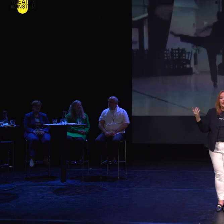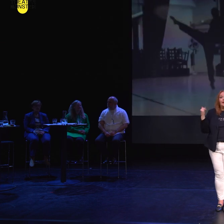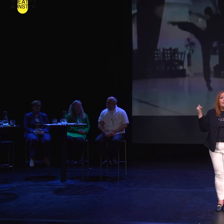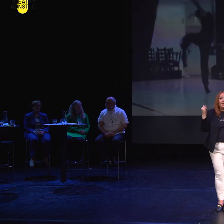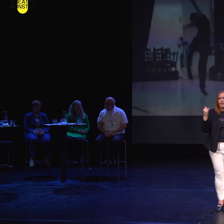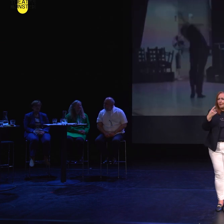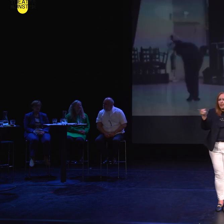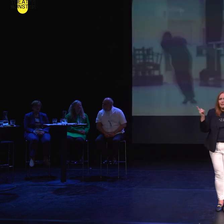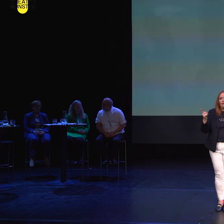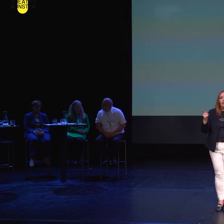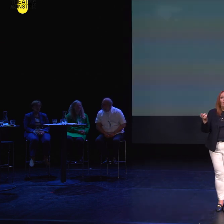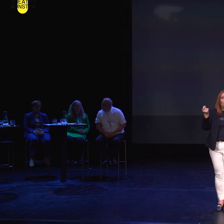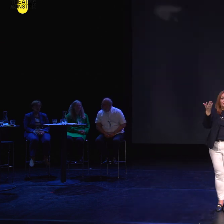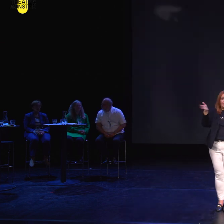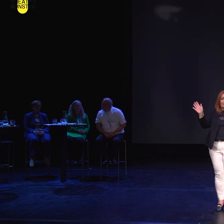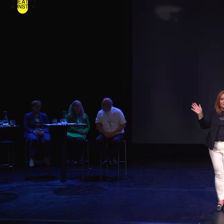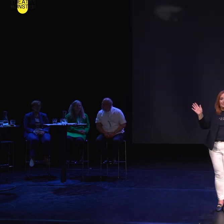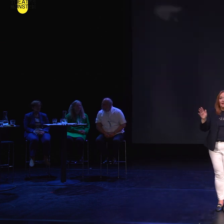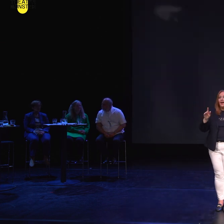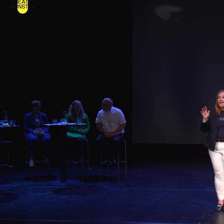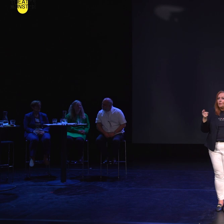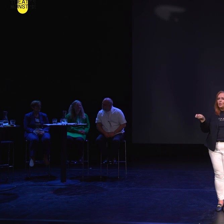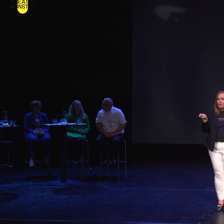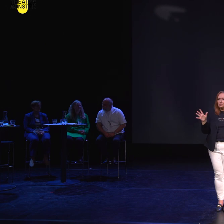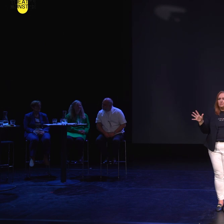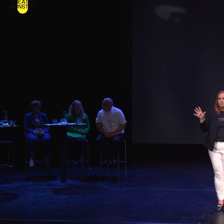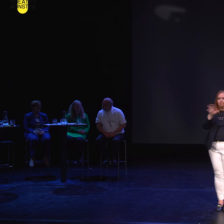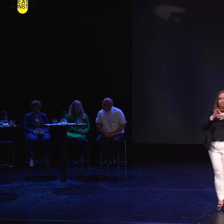jeder und Tanz kostet nichts. Tanz verbindet uns.